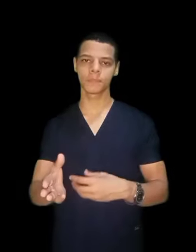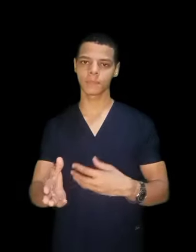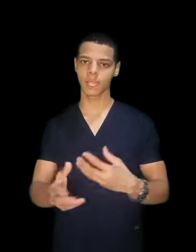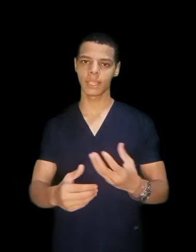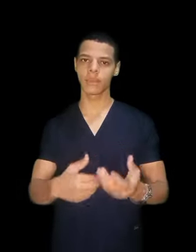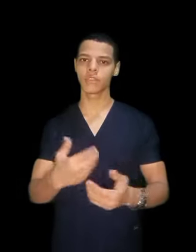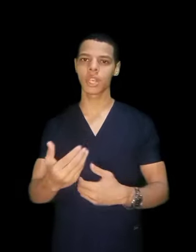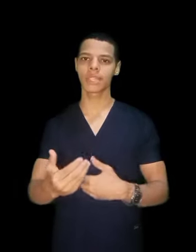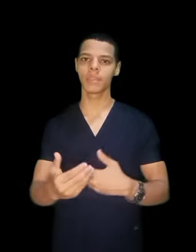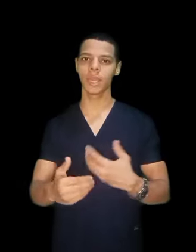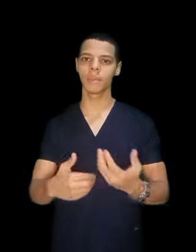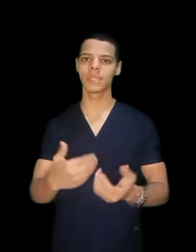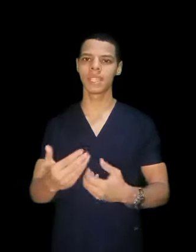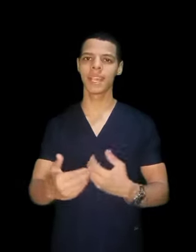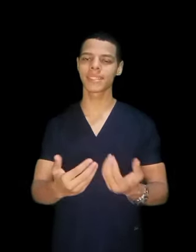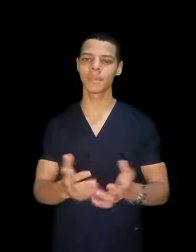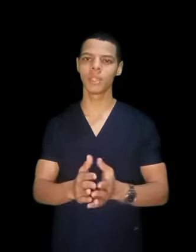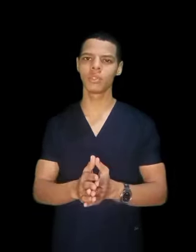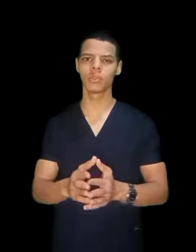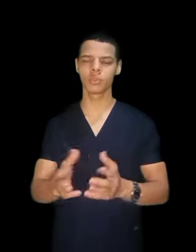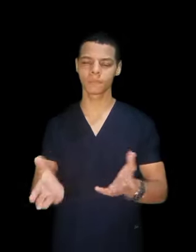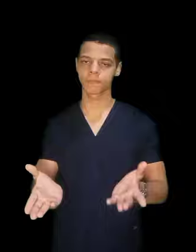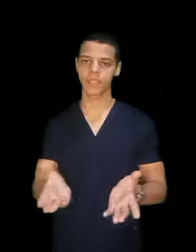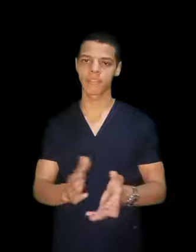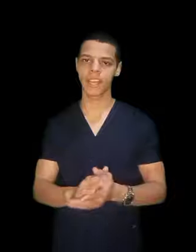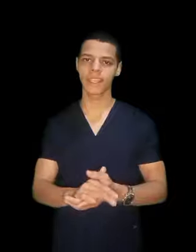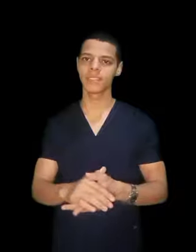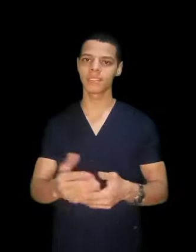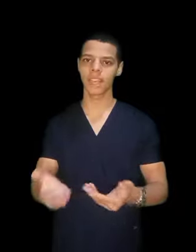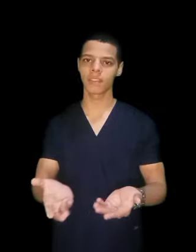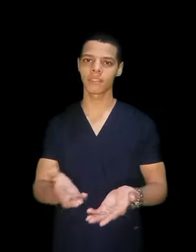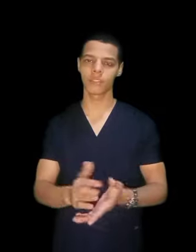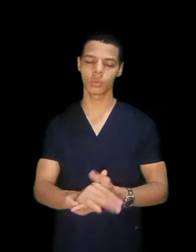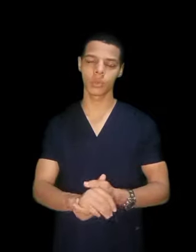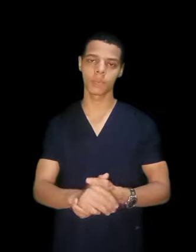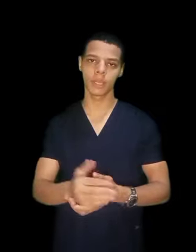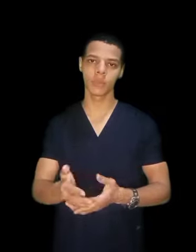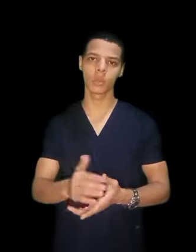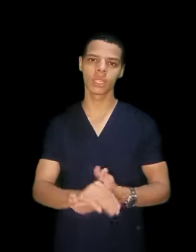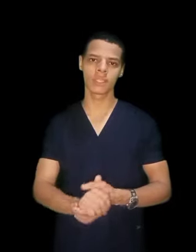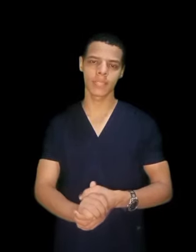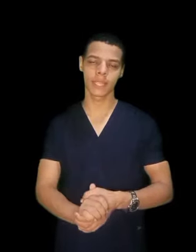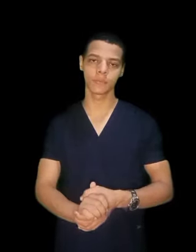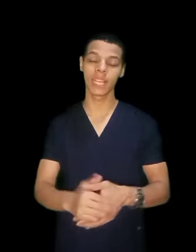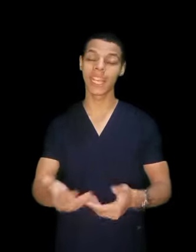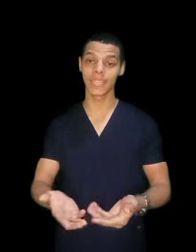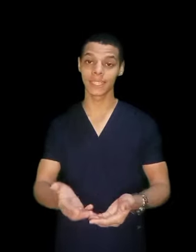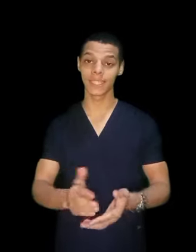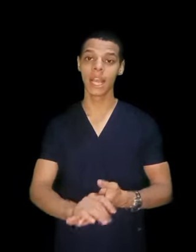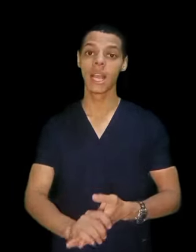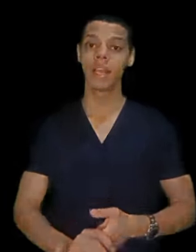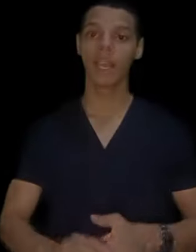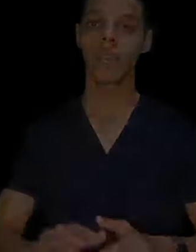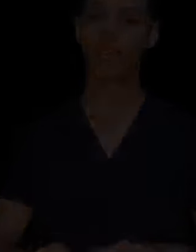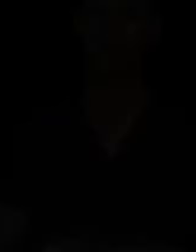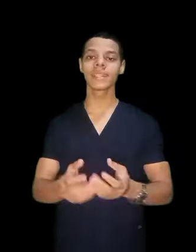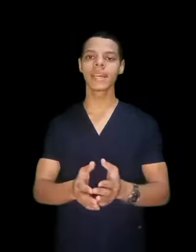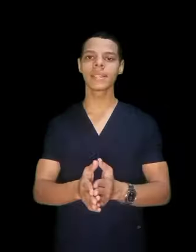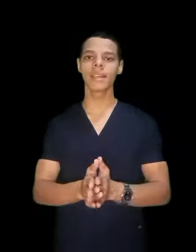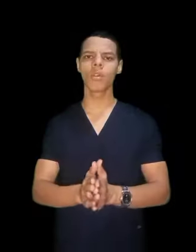ان انا فيش حد بيحب التاني احسن منه فاكيد انت عارف دول بيعملو كيادة زي ليه يعني الفئة التالتة